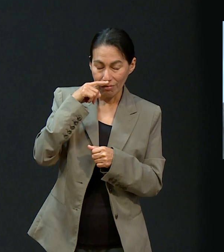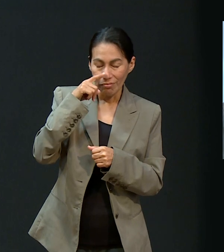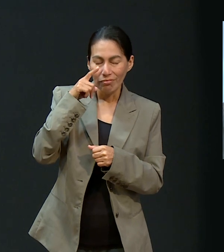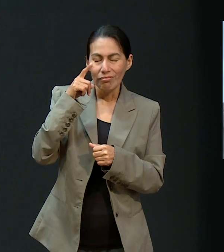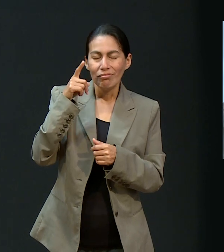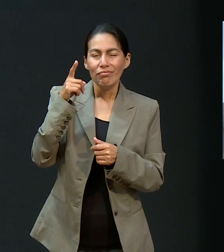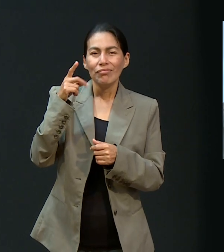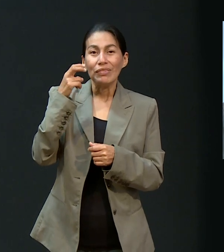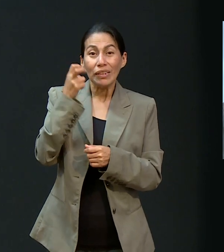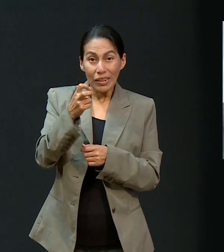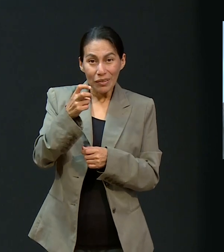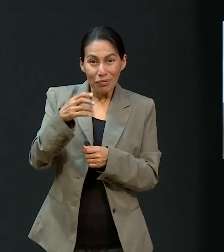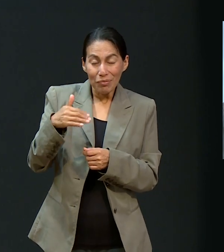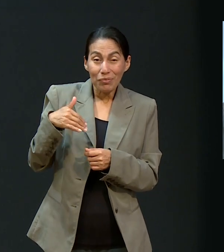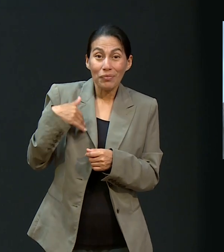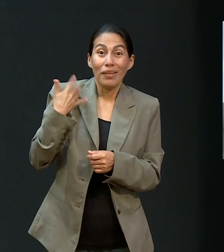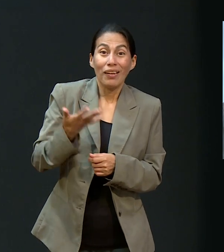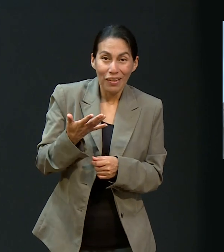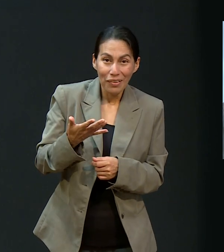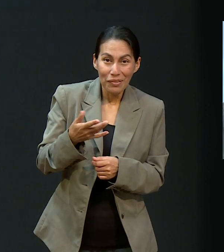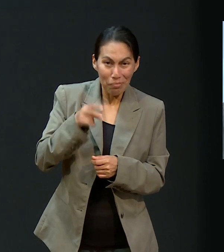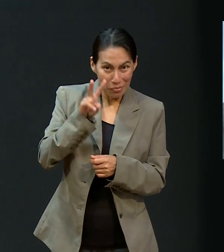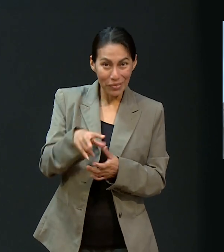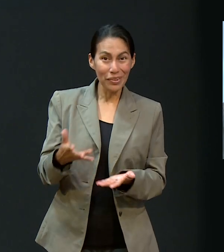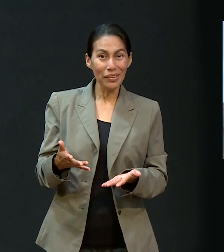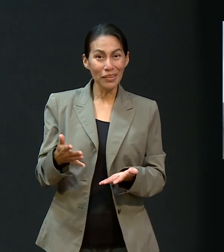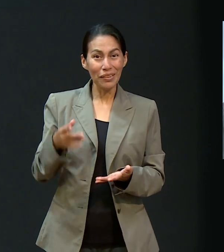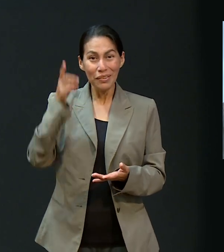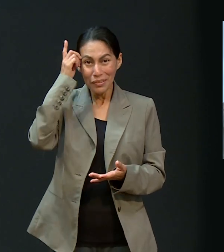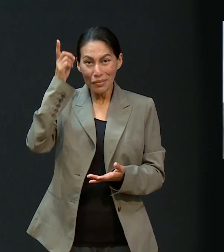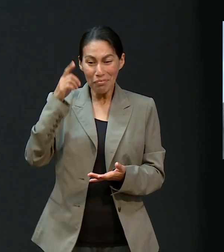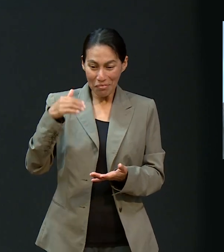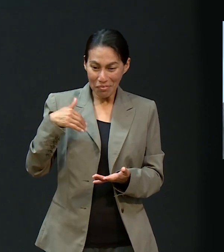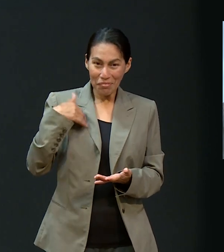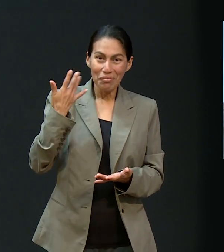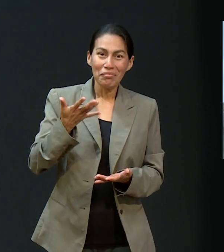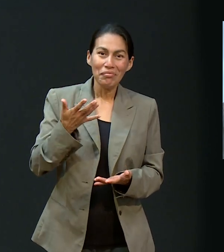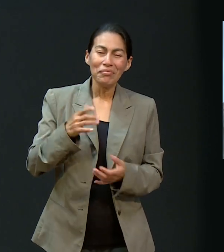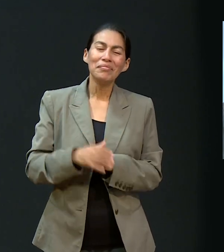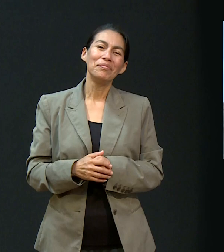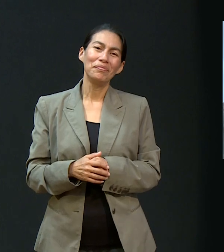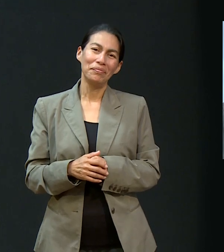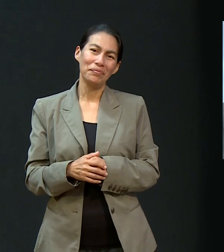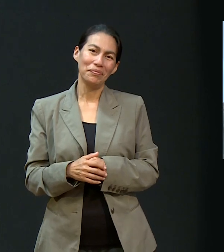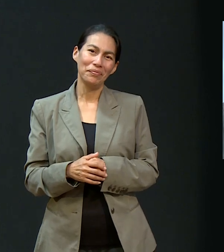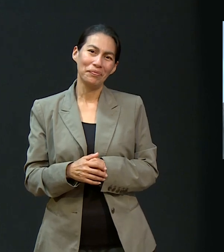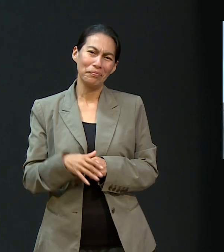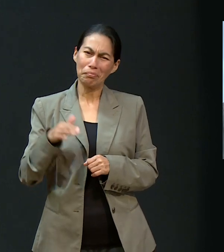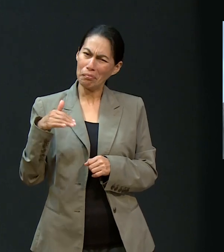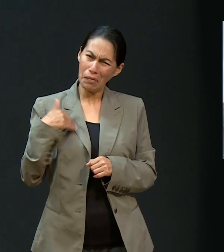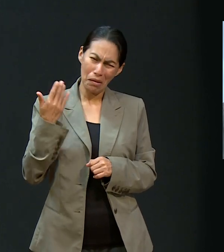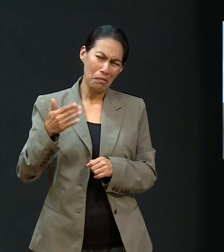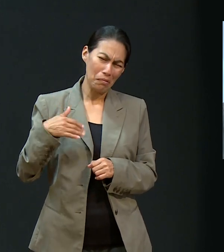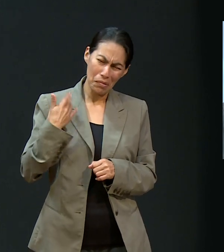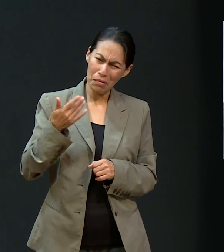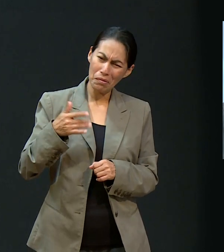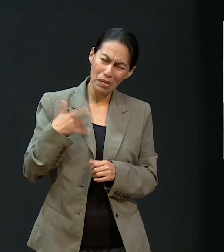Hoy respiras, es un milagro de Dios. Es un milagro de Dios. Muchos